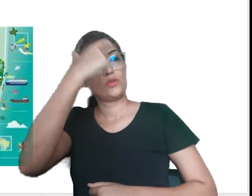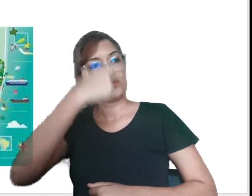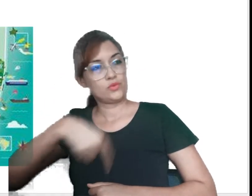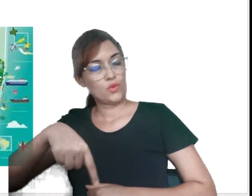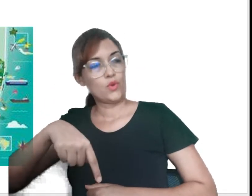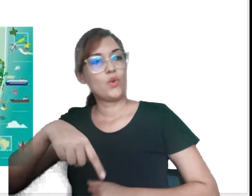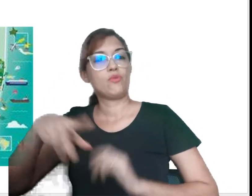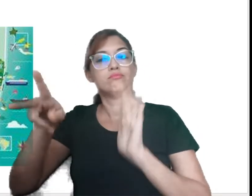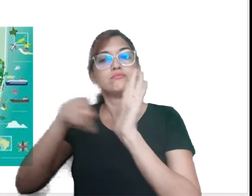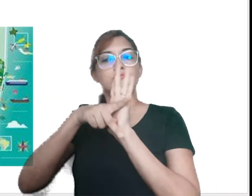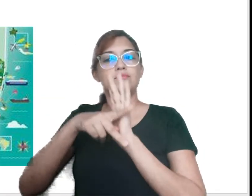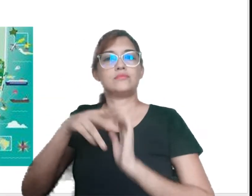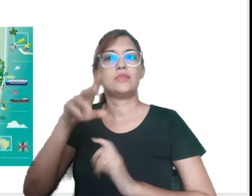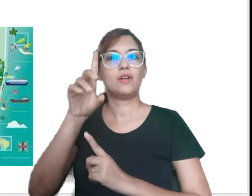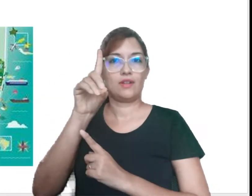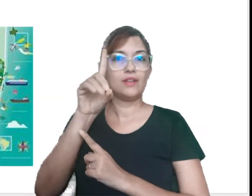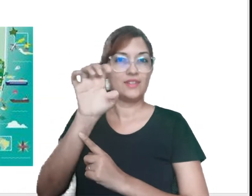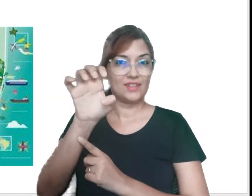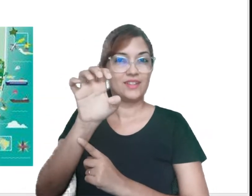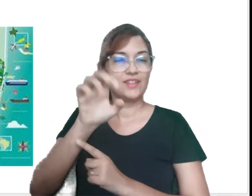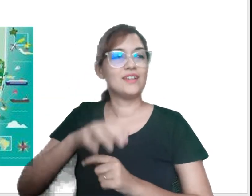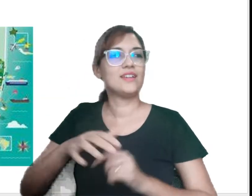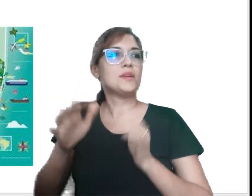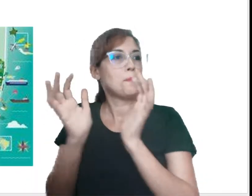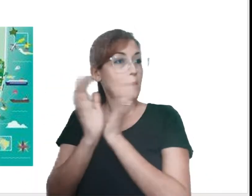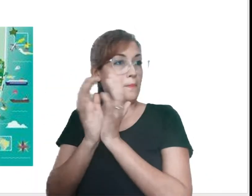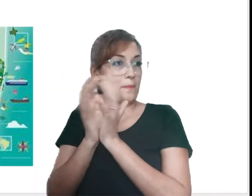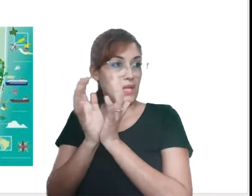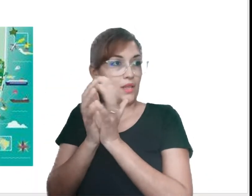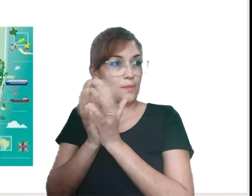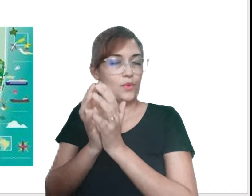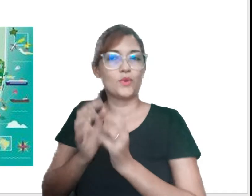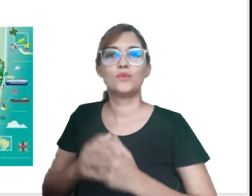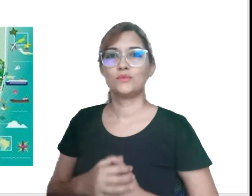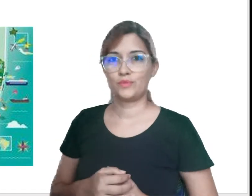de Pernambuco. Entendeu?